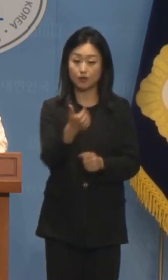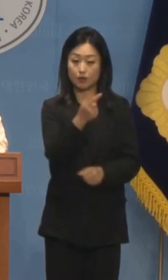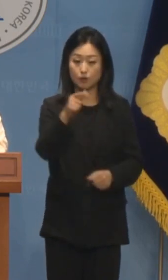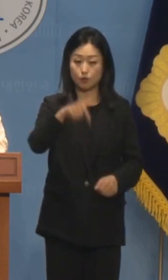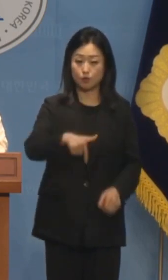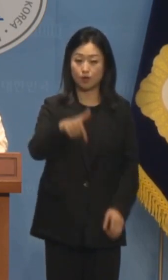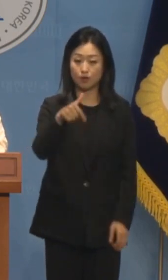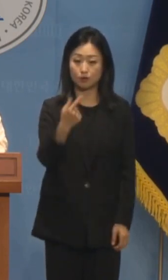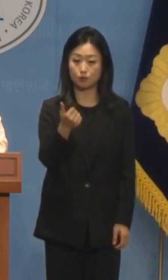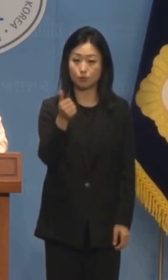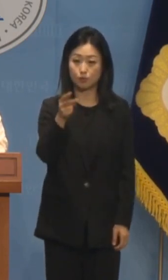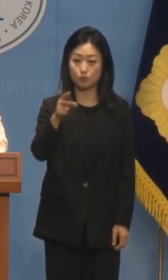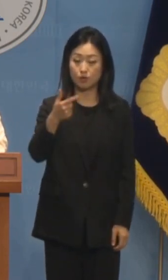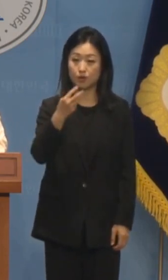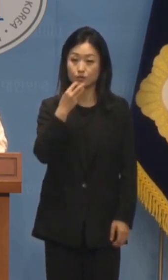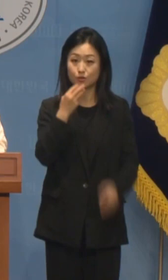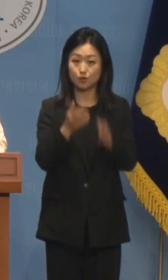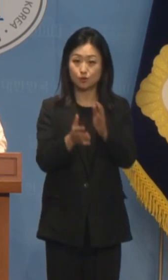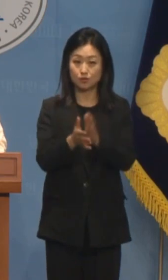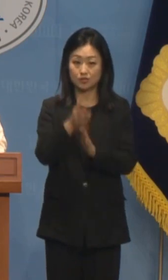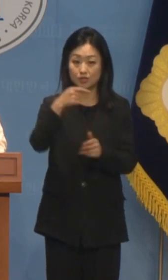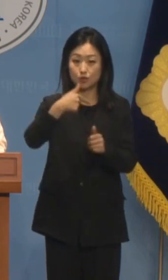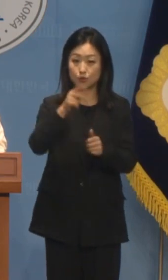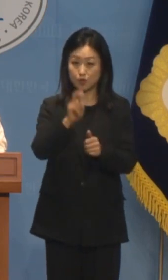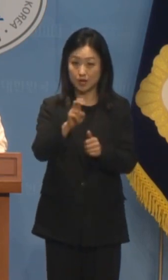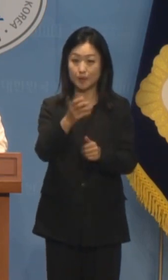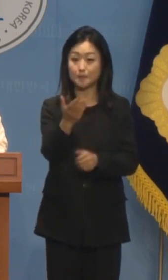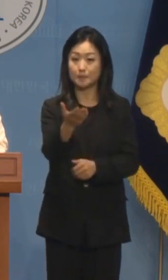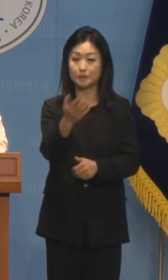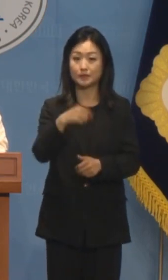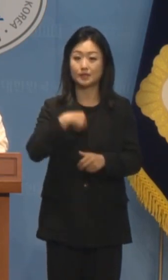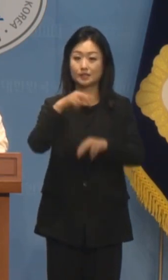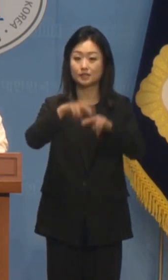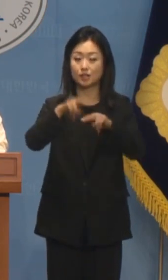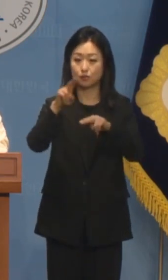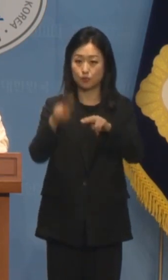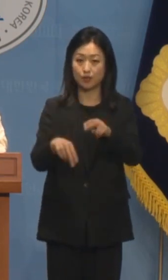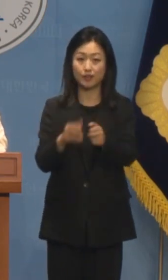서울시교육감의 자진사태를 촉구합니다